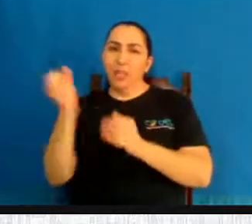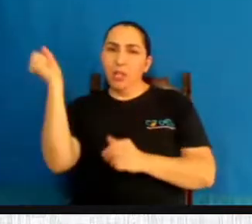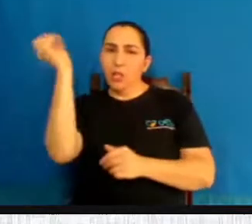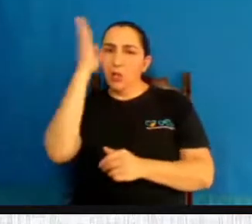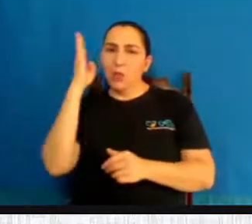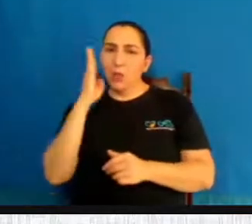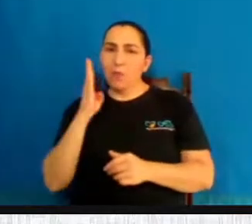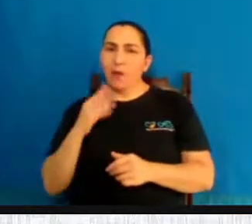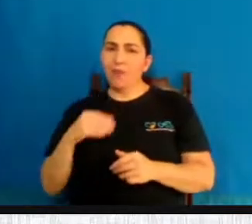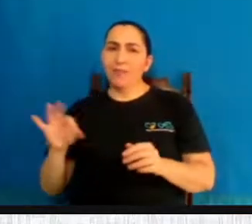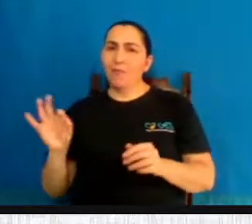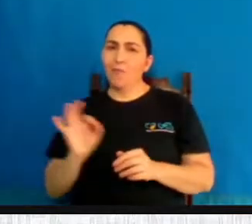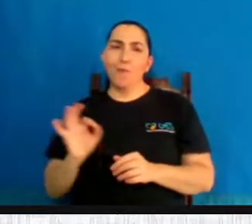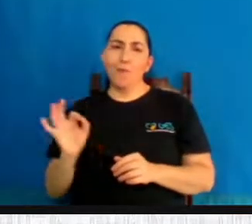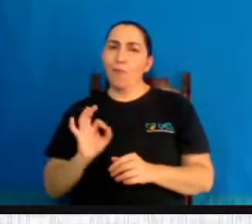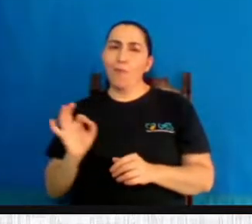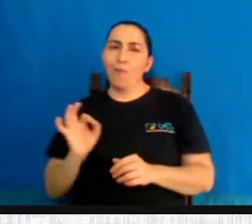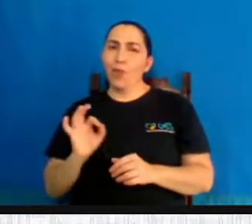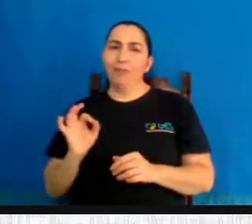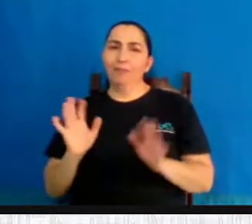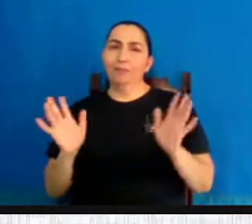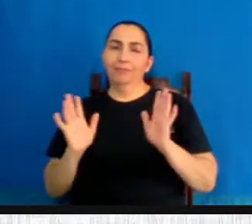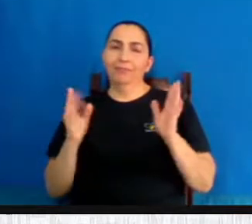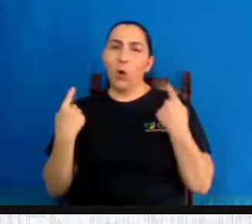partidária, mas sim, o seu único